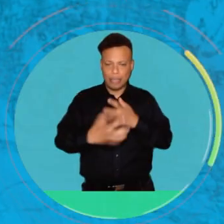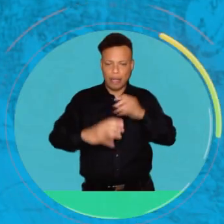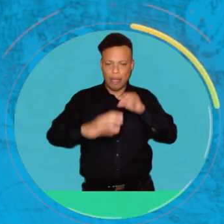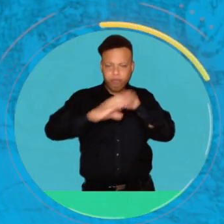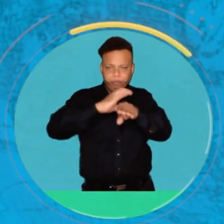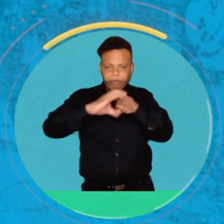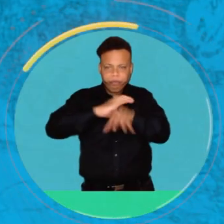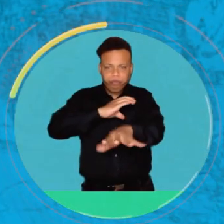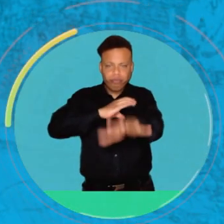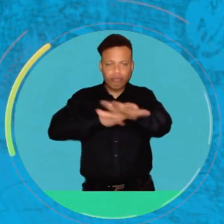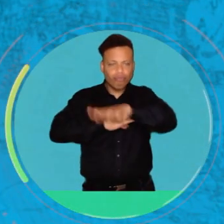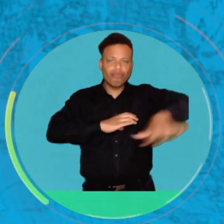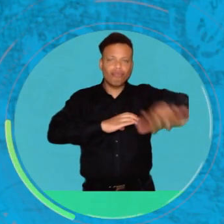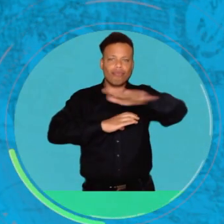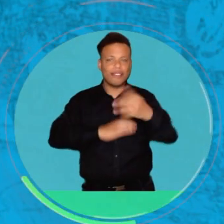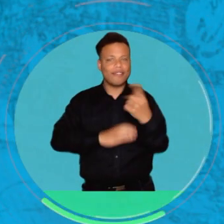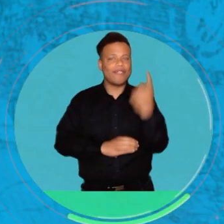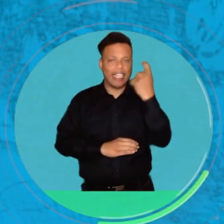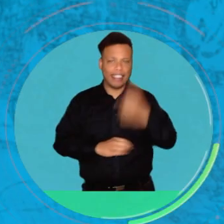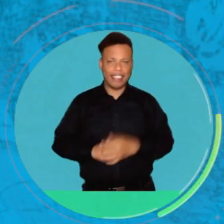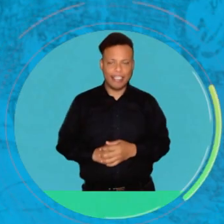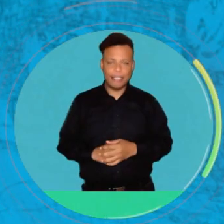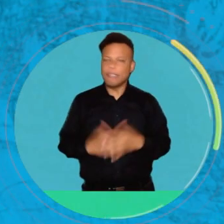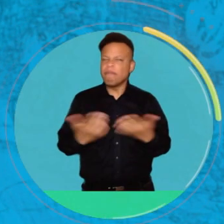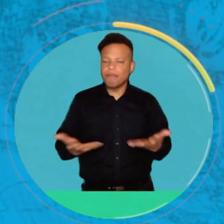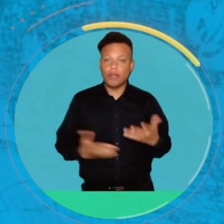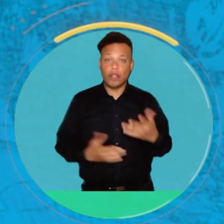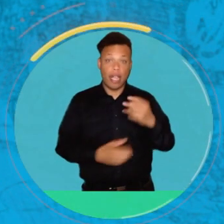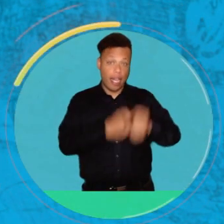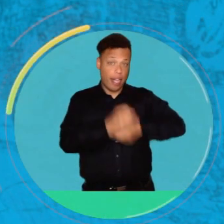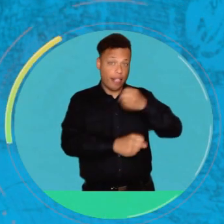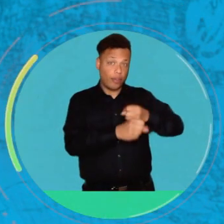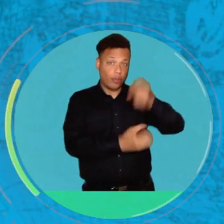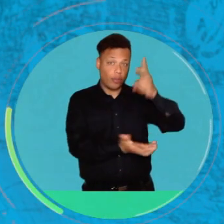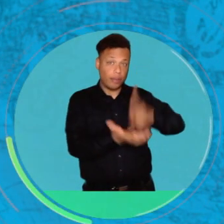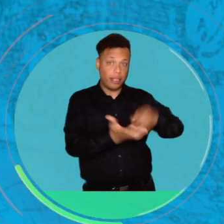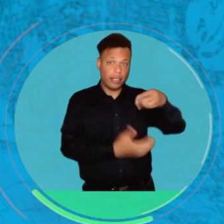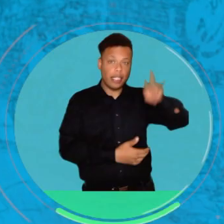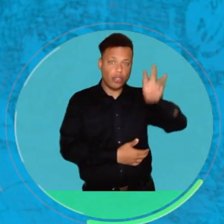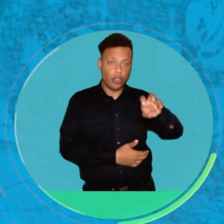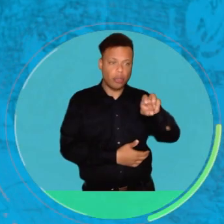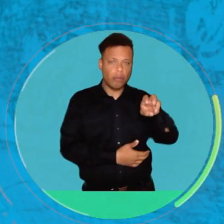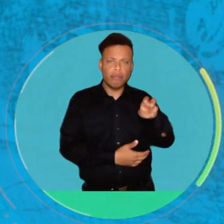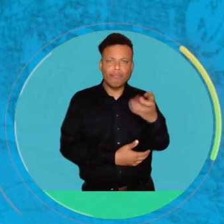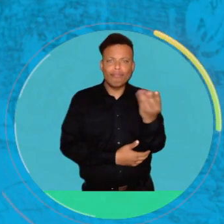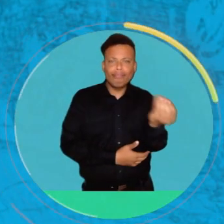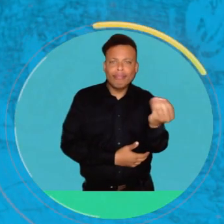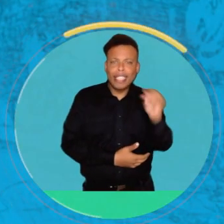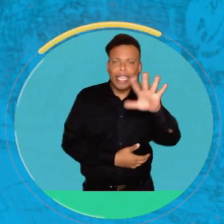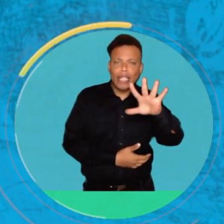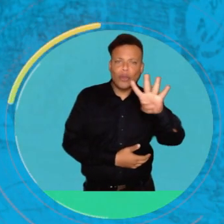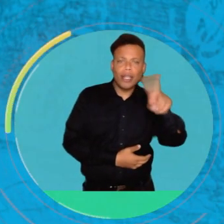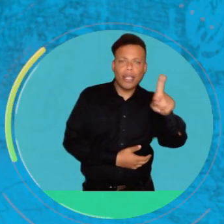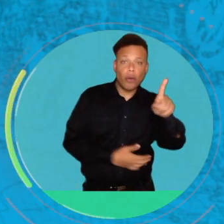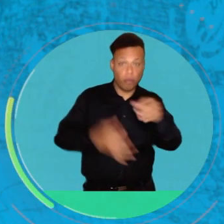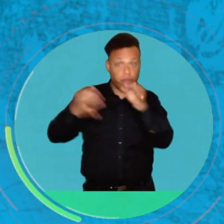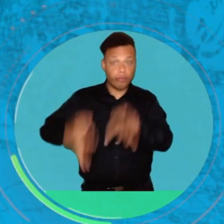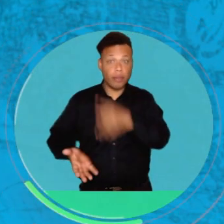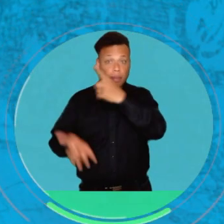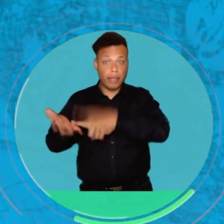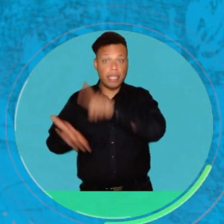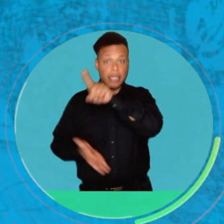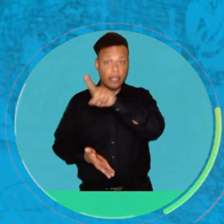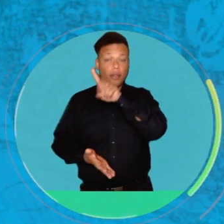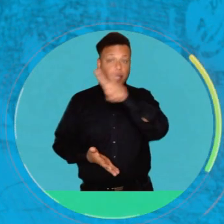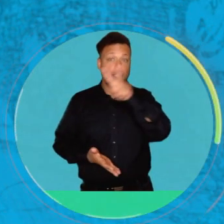construcción de sistemas de acueductos alcantarillados en el país. Una muestra de eso es que para el año 2018 solo